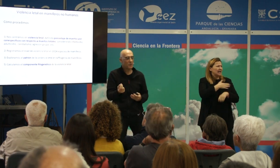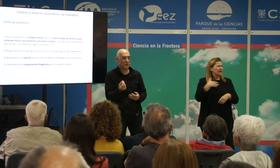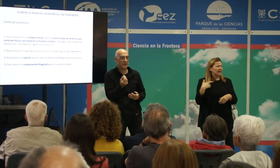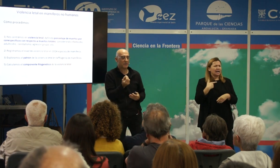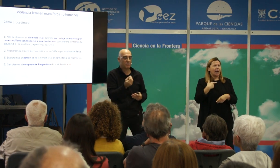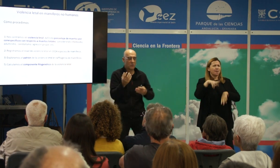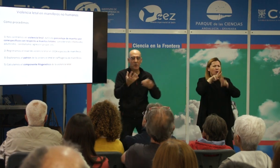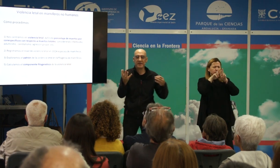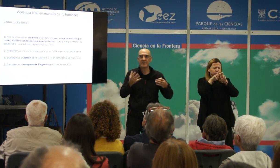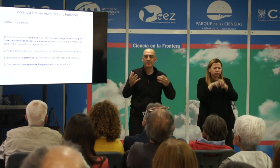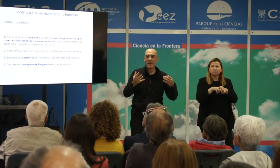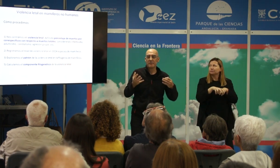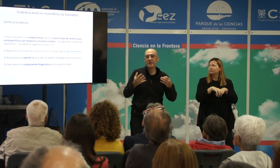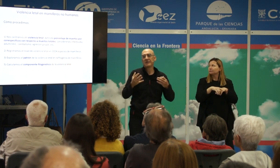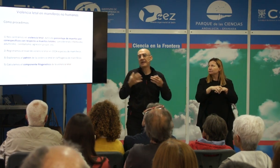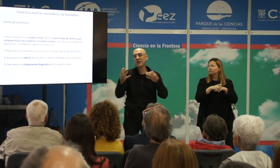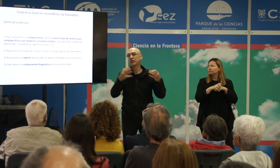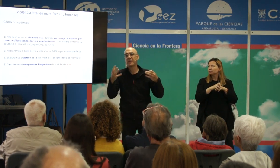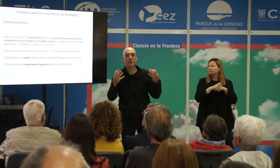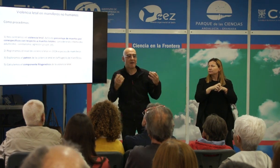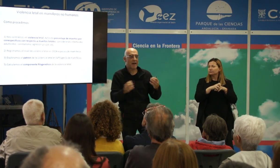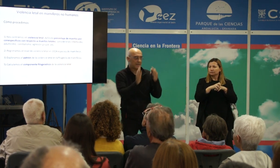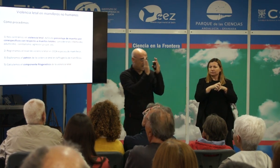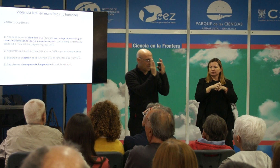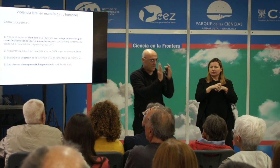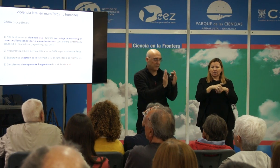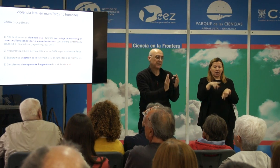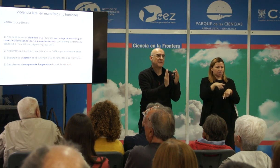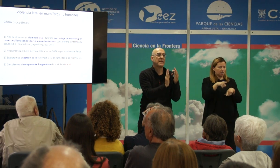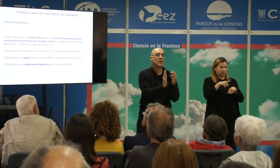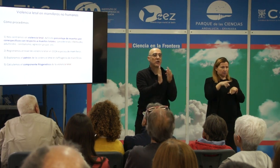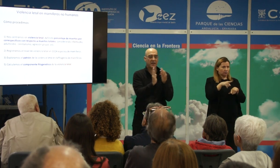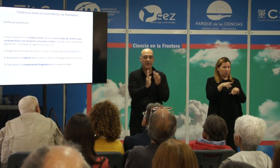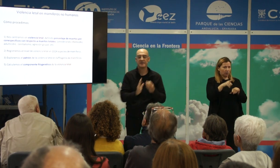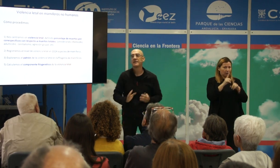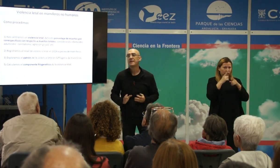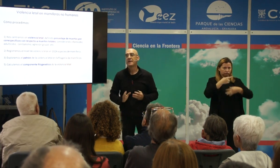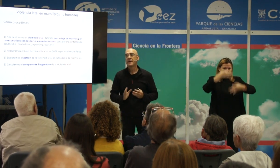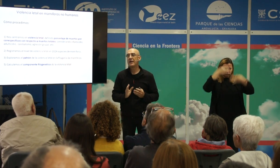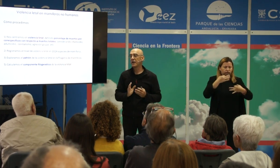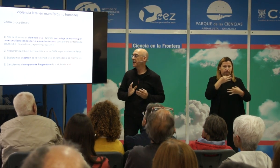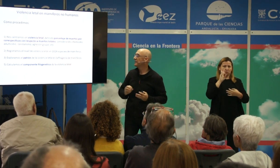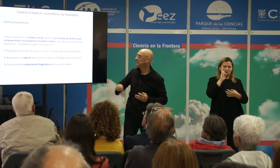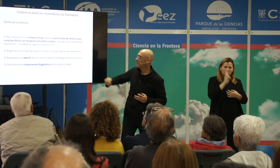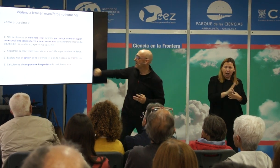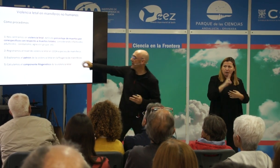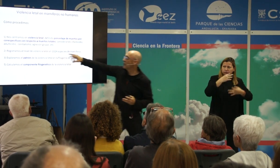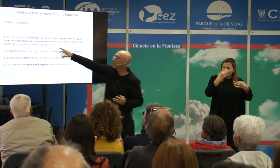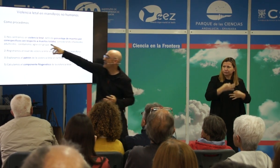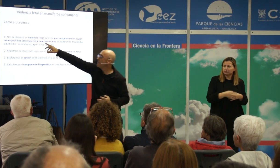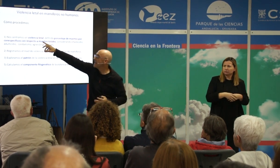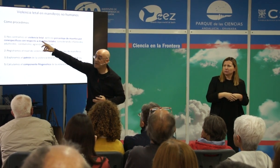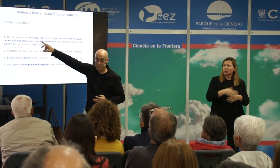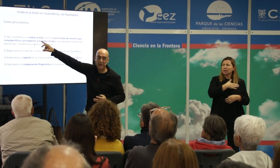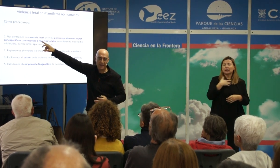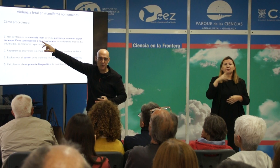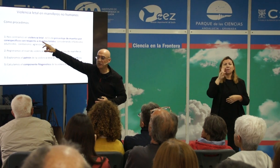estudio porque no puedes hacer las cosas de forma vaga tienes que definir exactamente qué es lo que quieres qué es lo que quieres mirar y lo